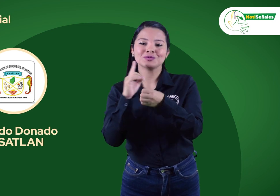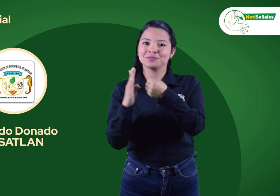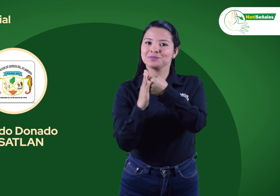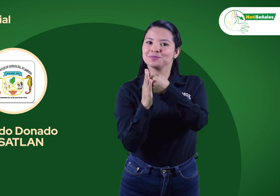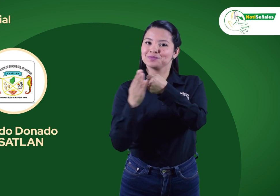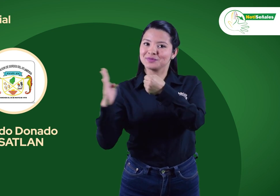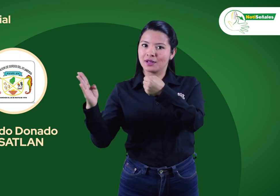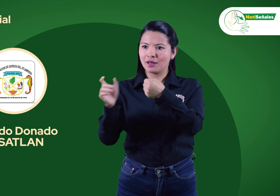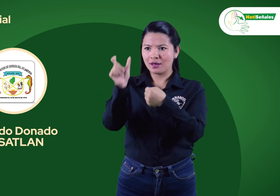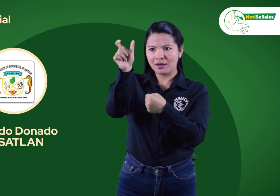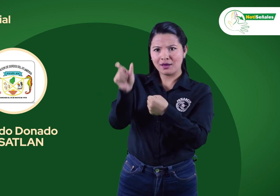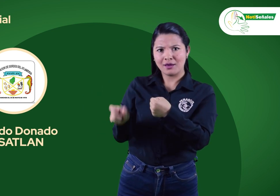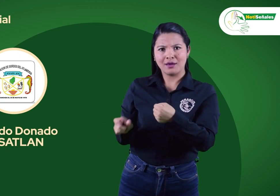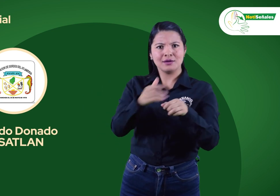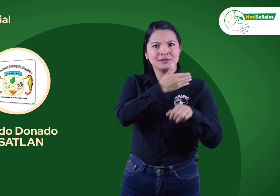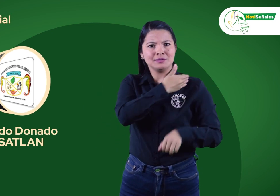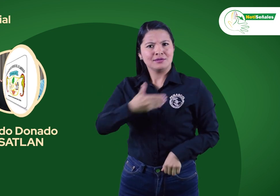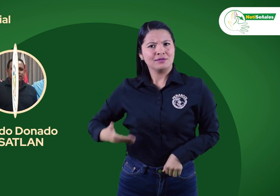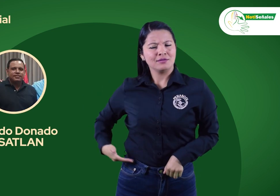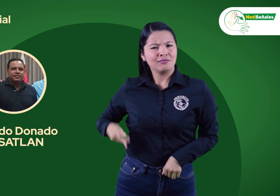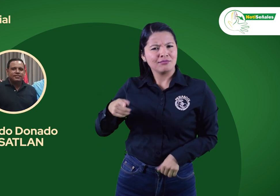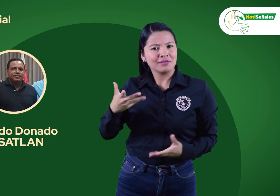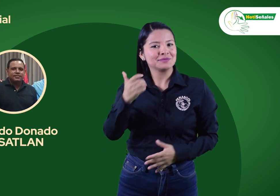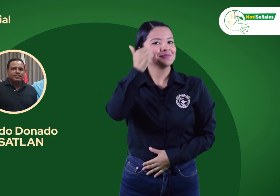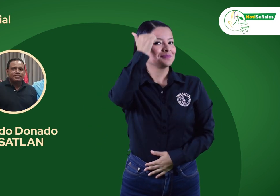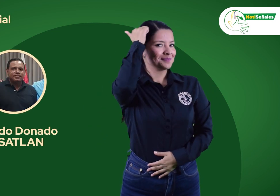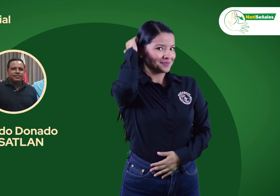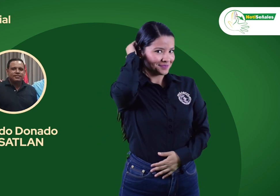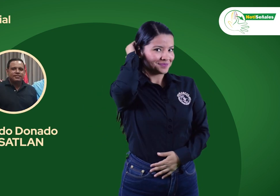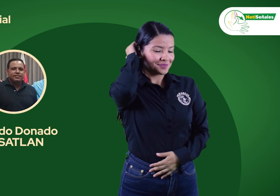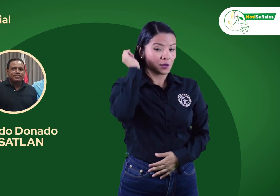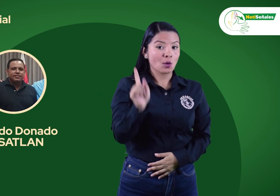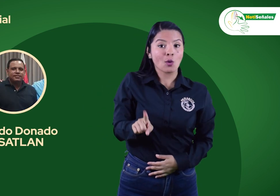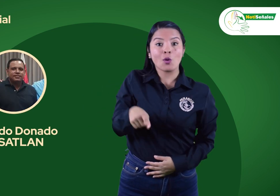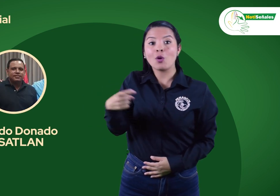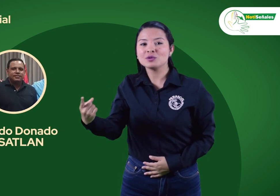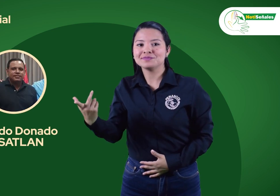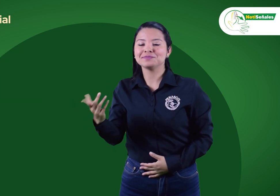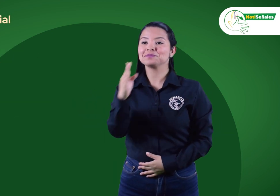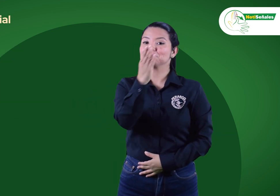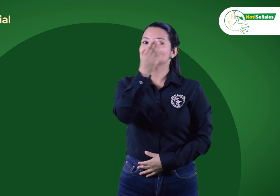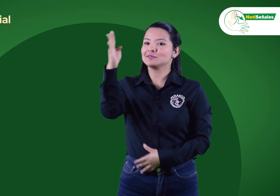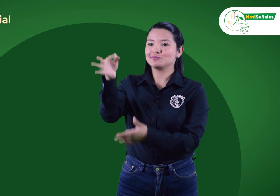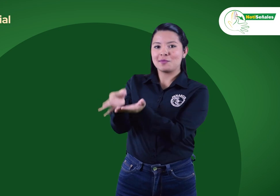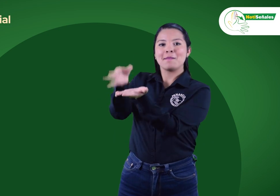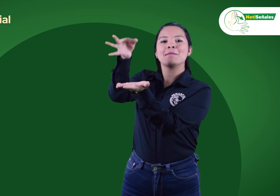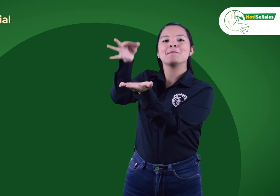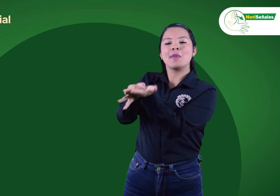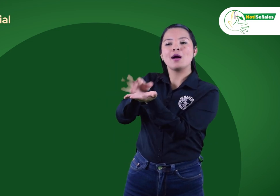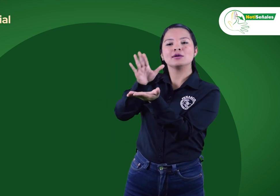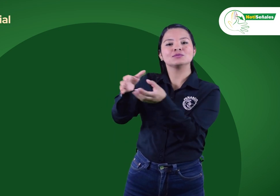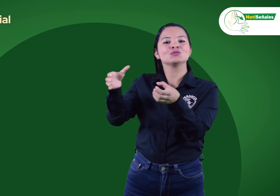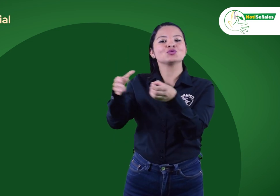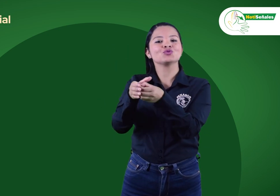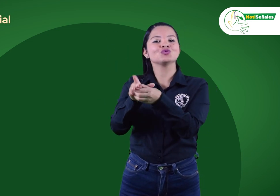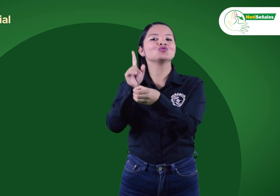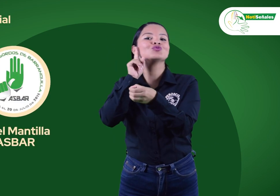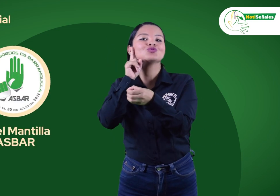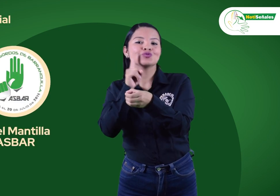Donado, presidente de la Asociación de Sordos del Atlántico, Azatlán. Y Ariel Mantilla, presidente de la